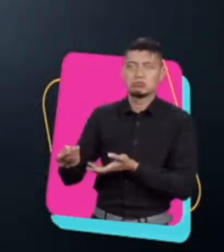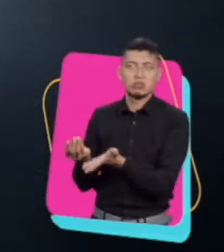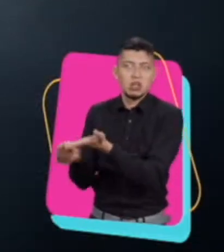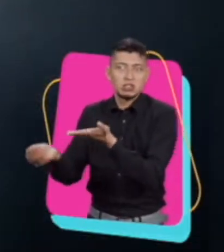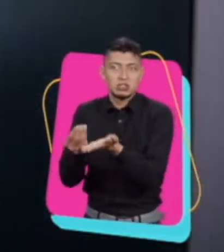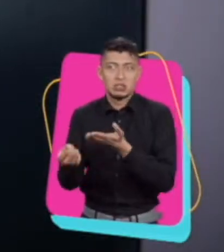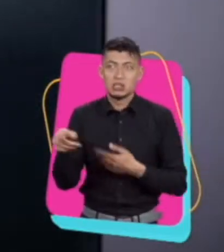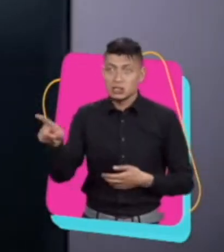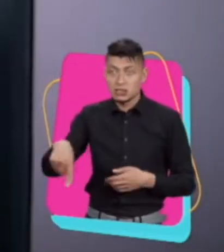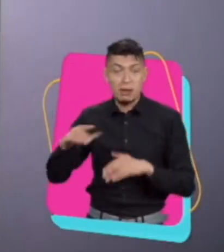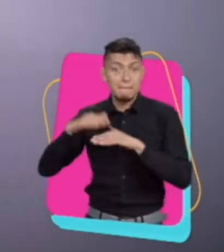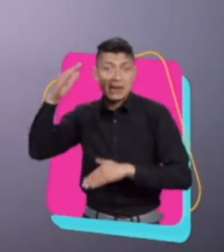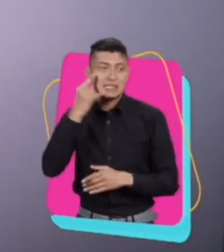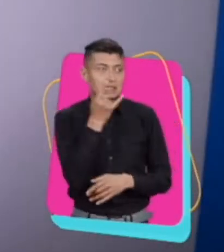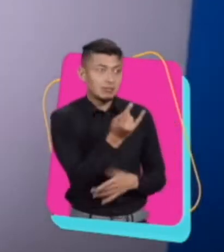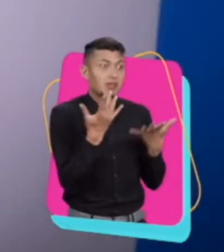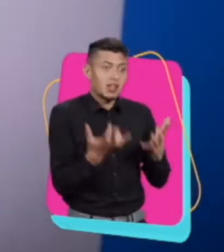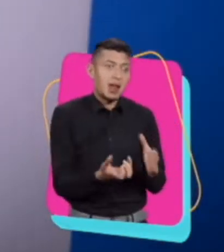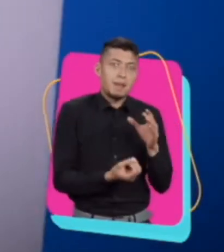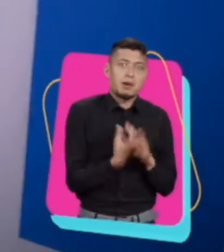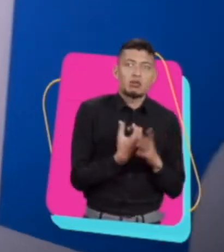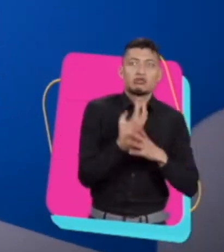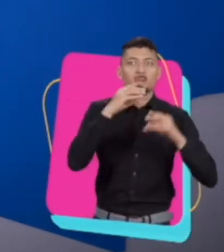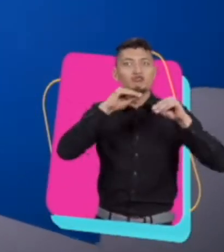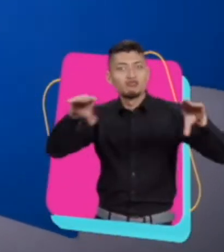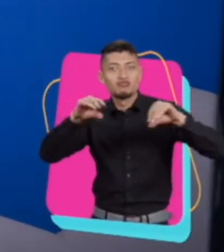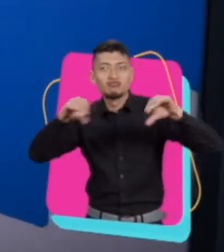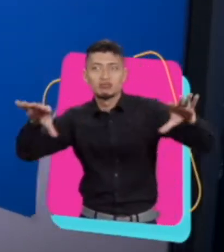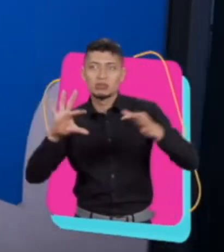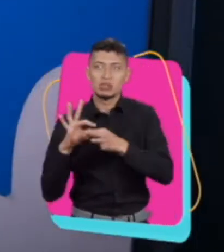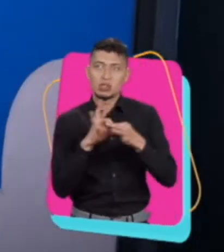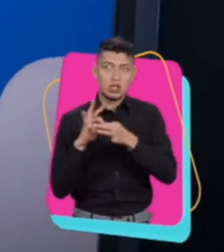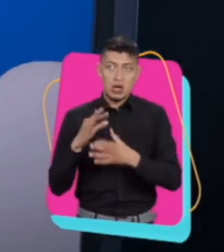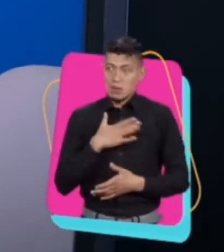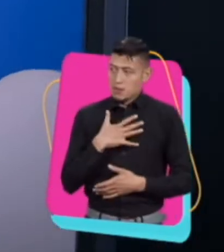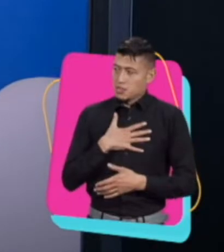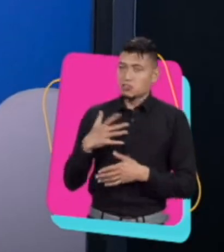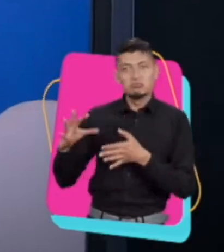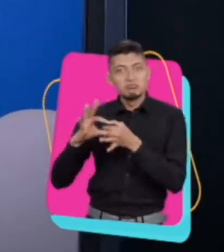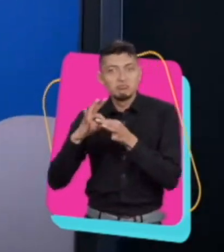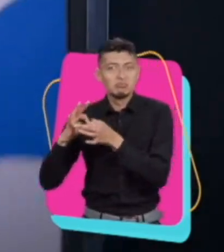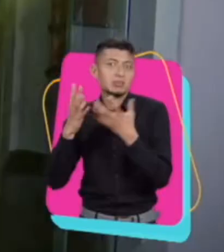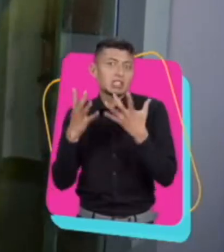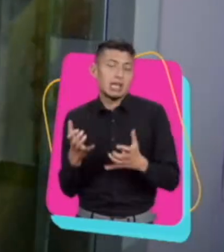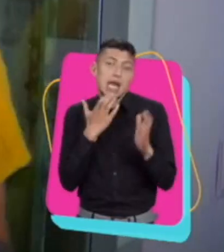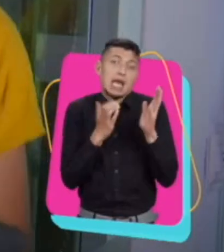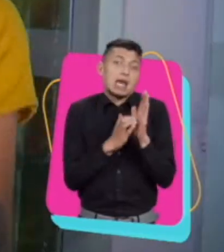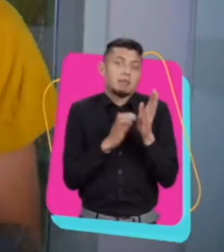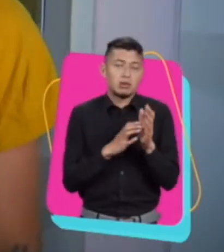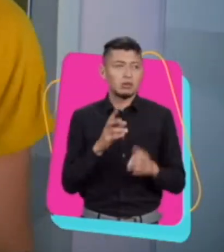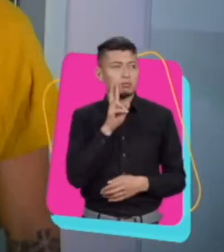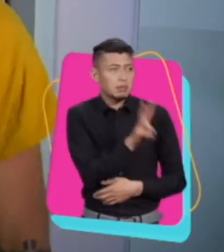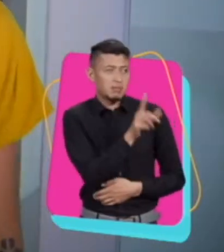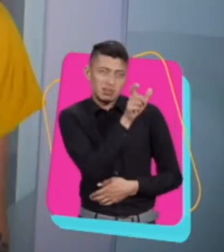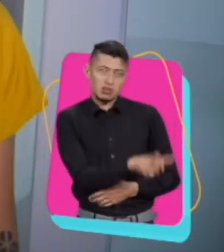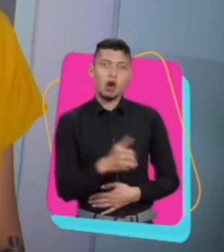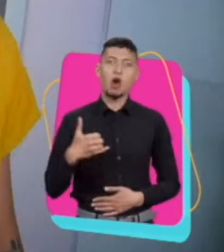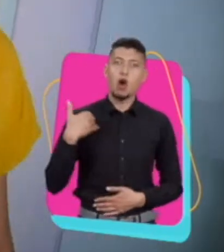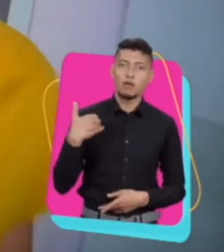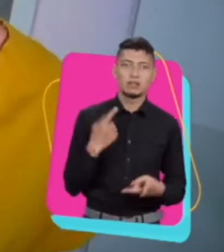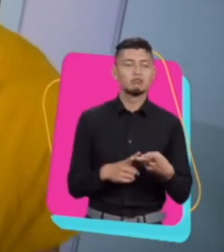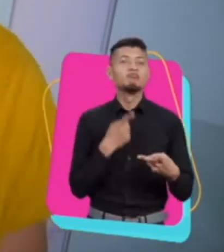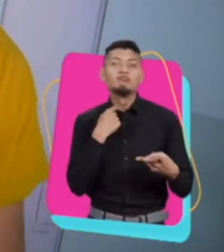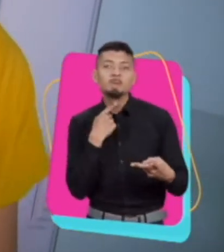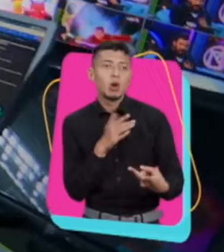con ellos. Cada vez ellos están más interesados en mostrar ciertos productos que sean muy afines a mí, digamos, no sé, ellos ven en mí a alguien como